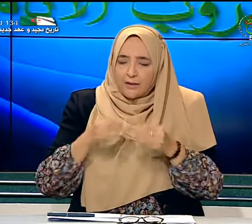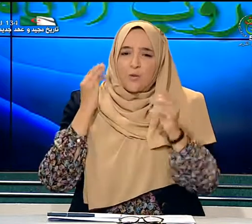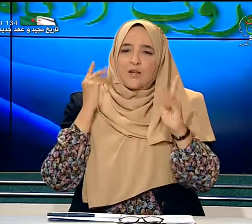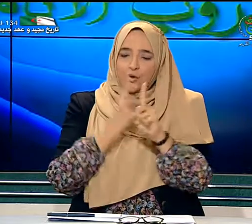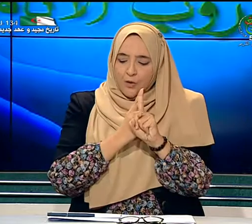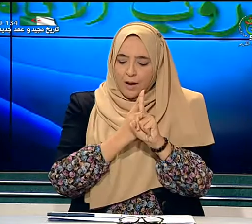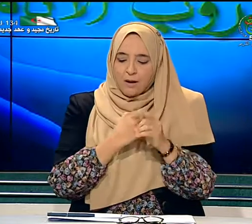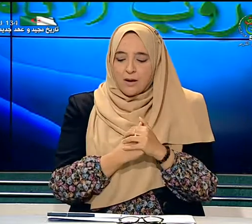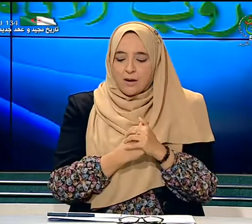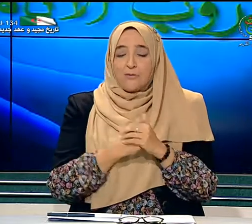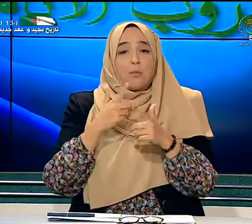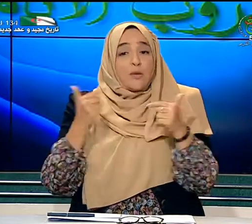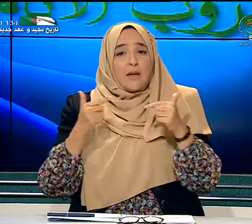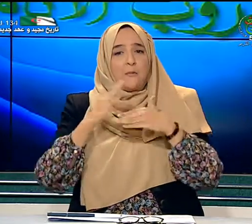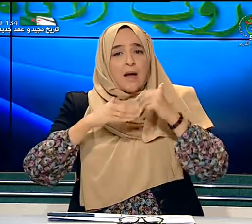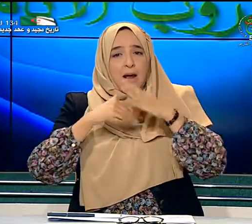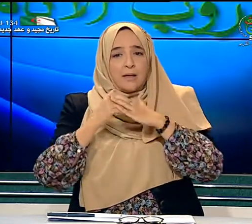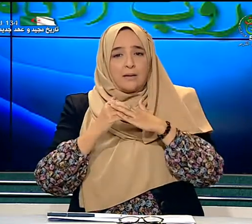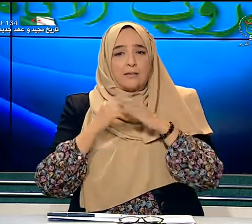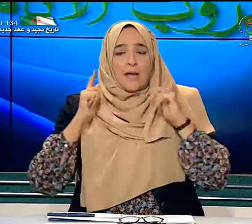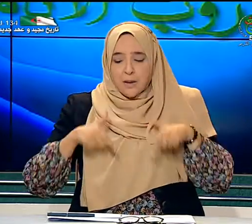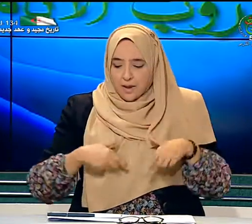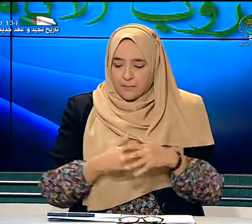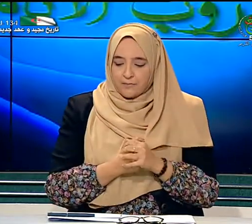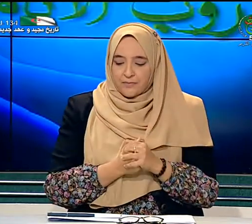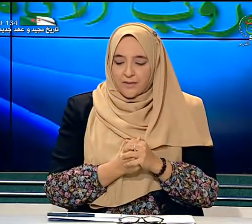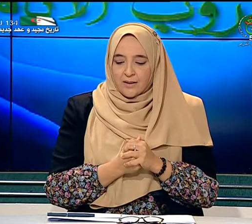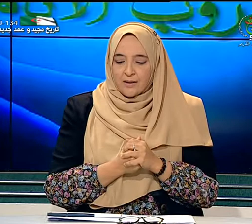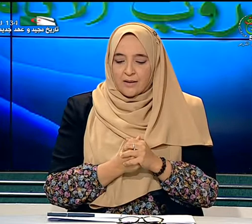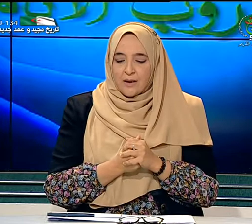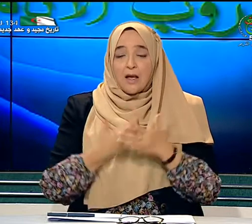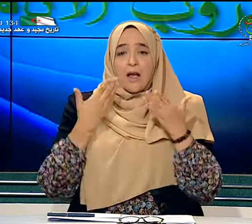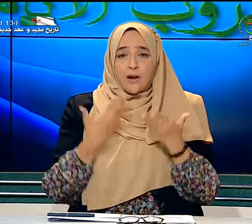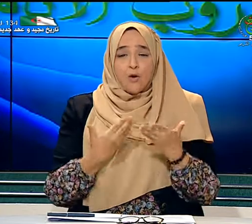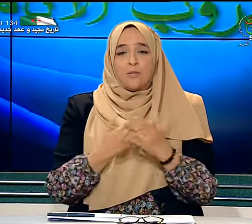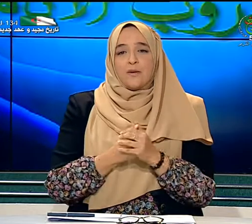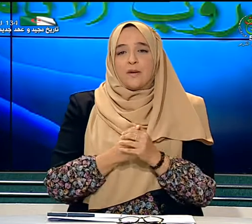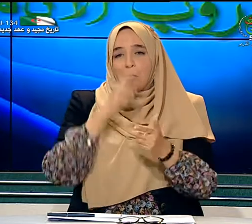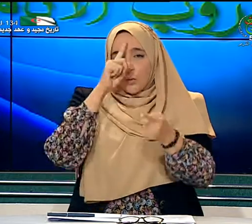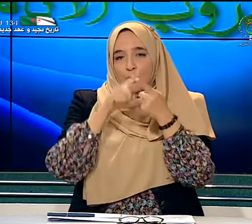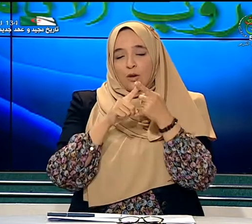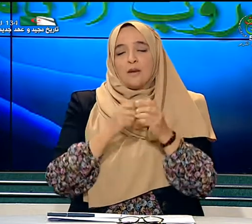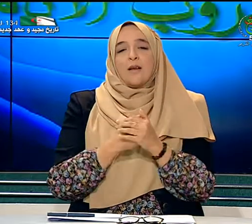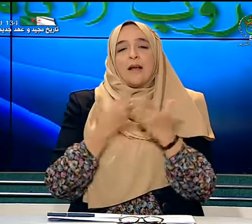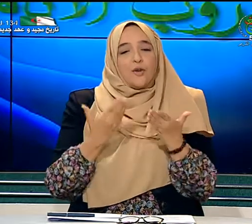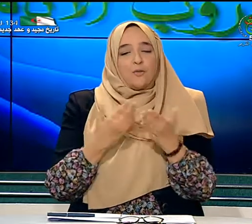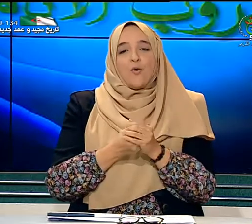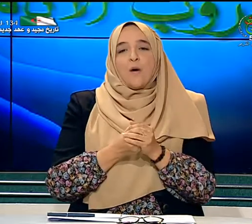يواجهونها في مختلف مراحل تعليمهم اليوم موضوع اليوم هو